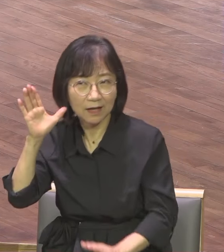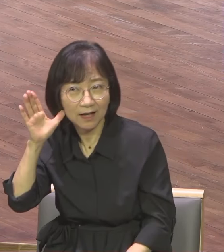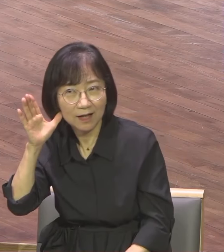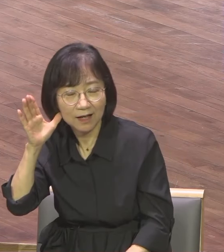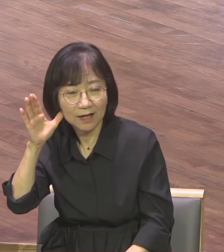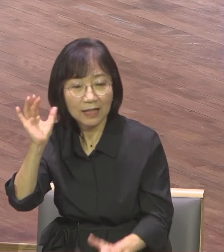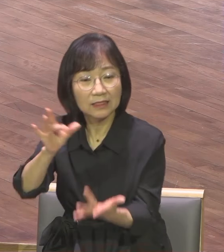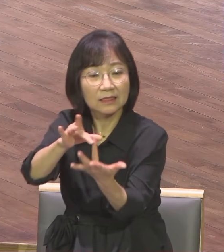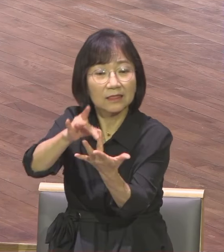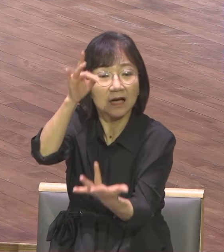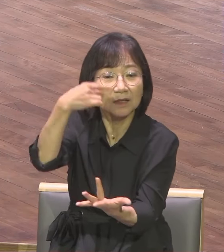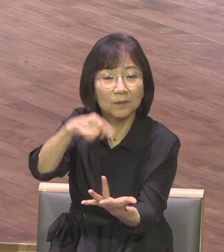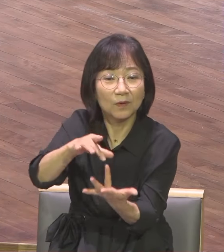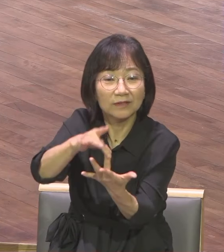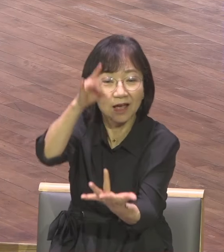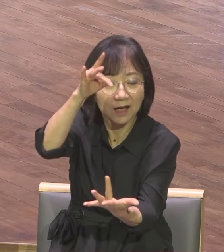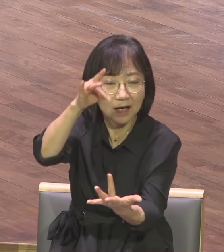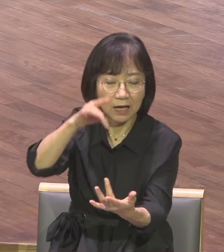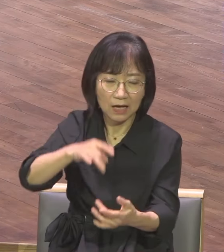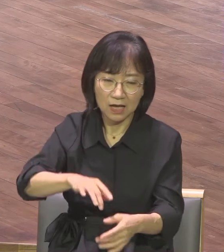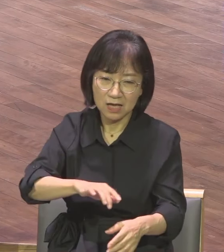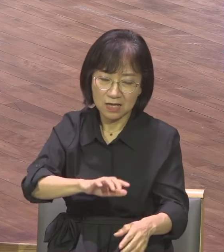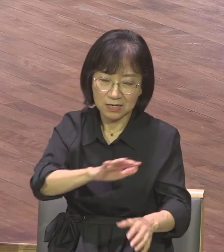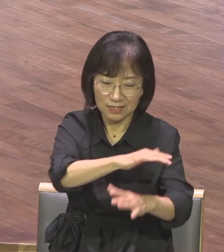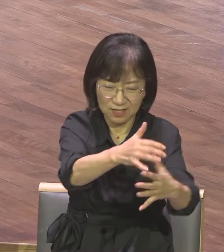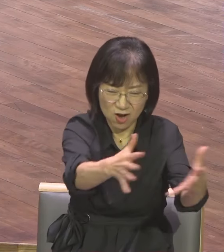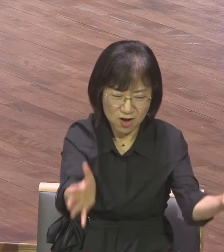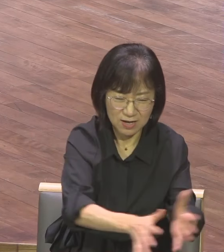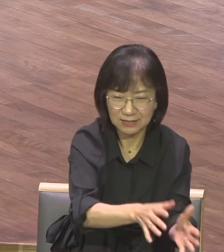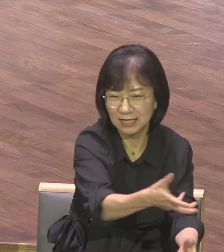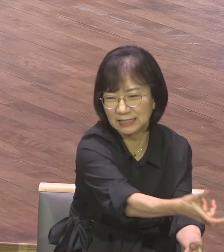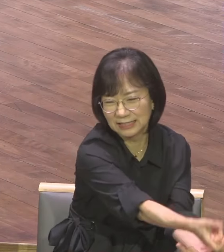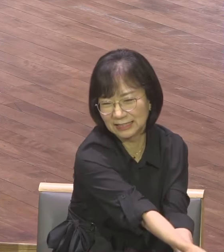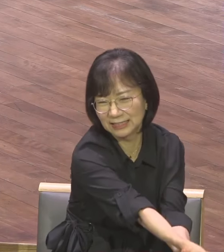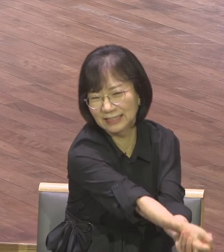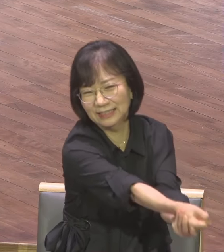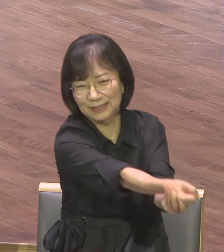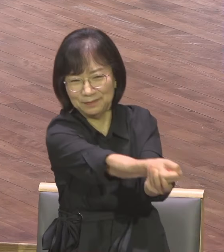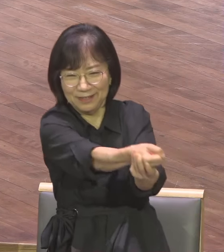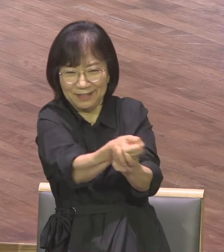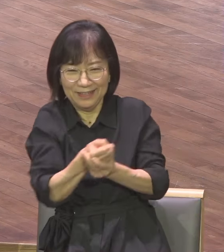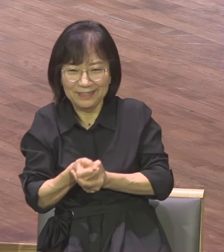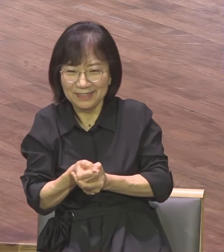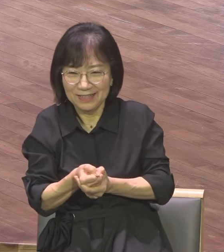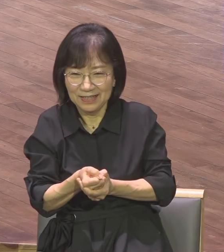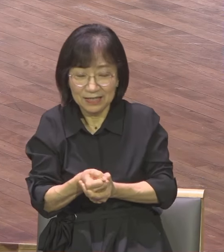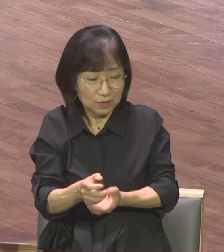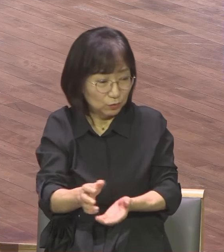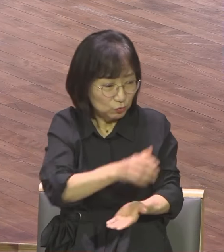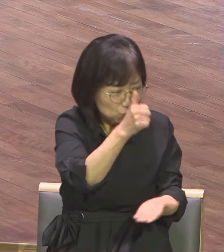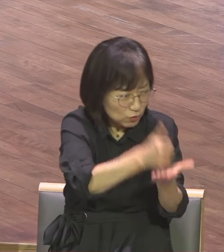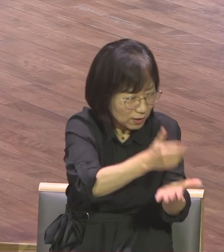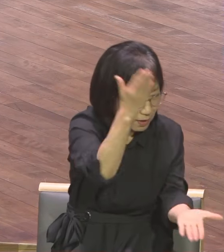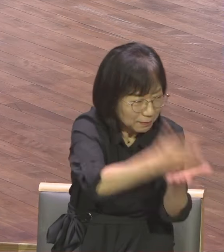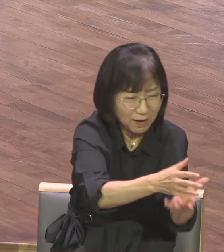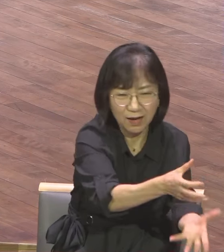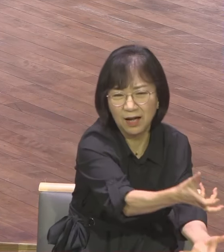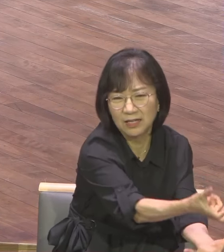끄집어 냈다 죄에서 끄집어 주셨다 죄가 왜 무섭다고 했습니까